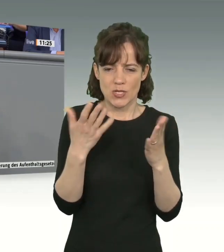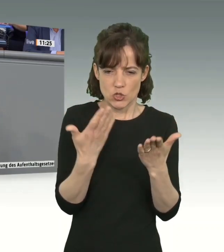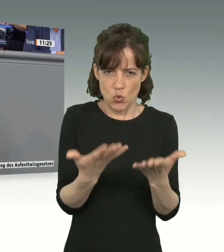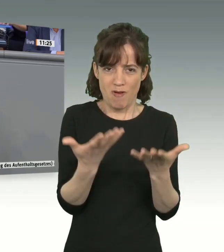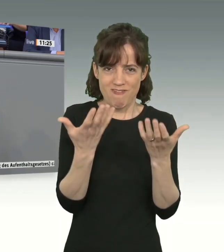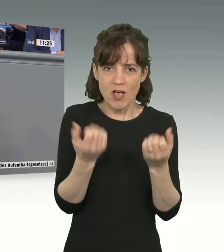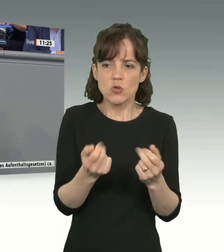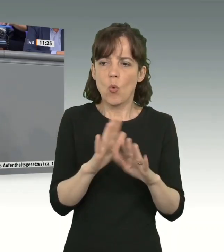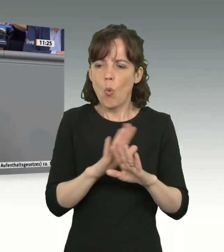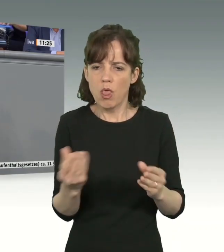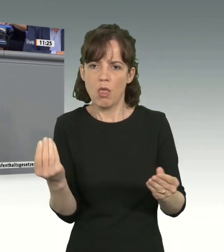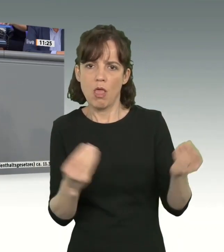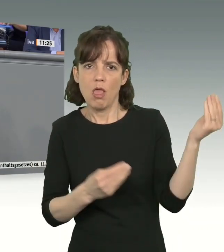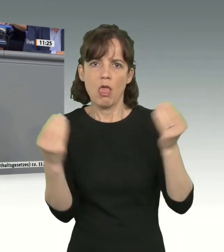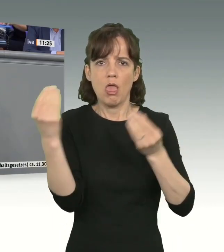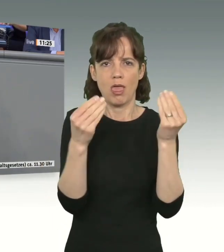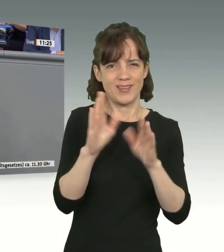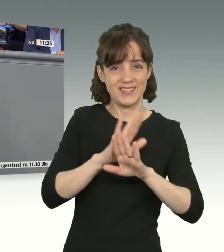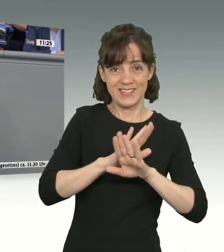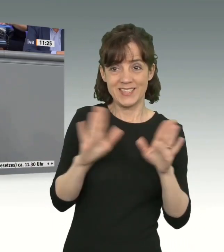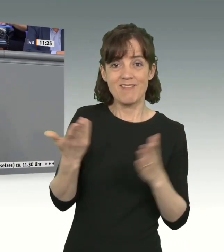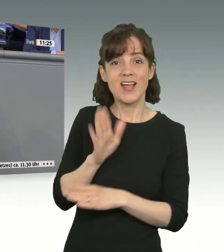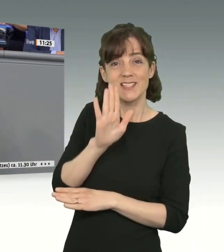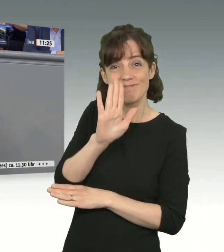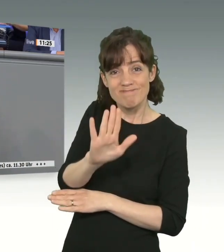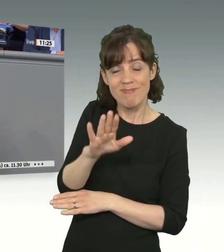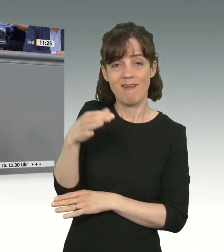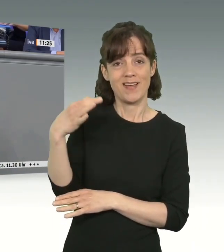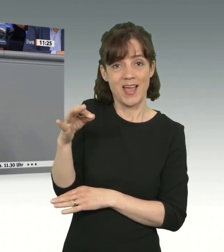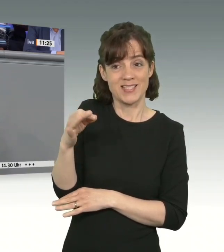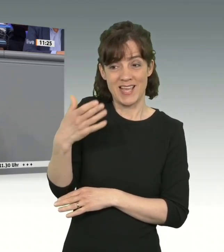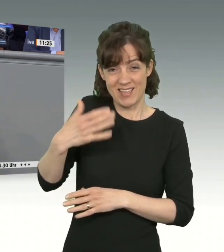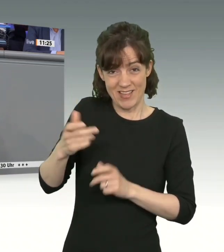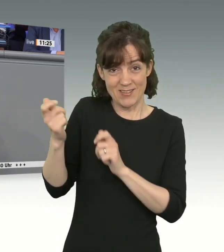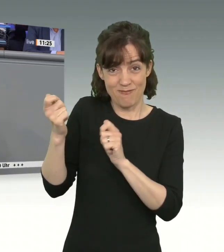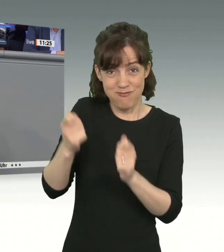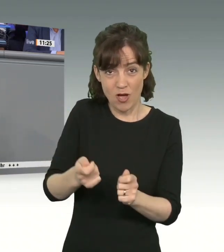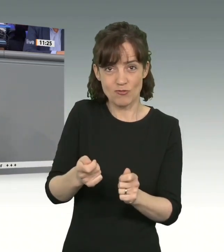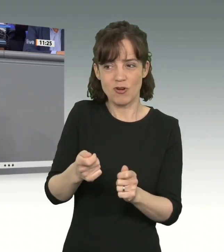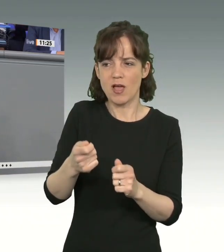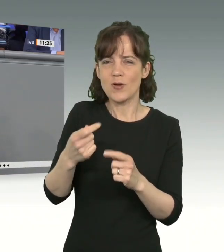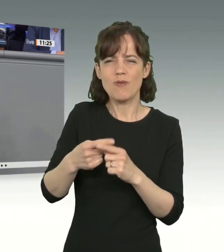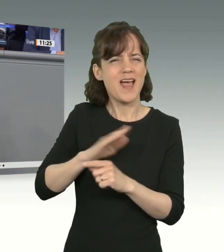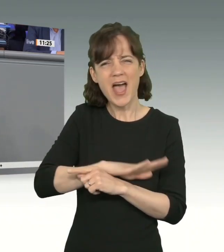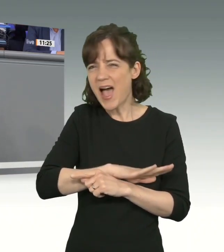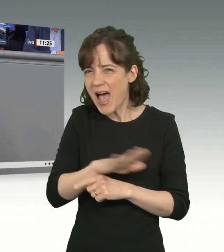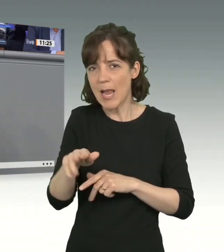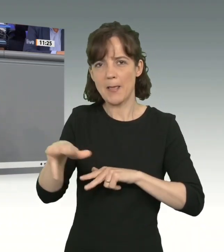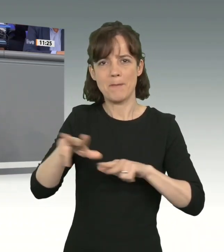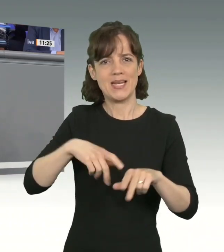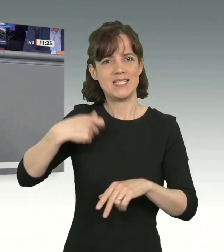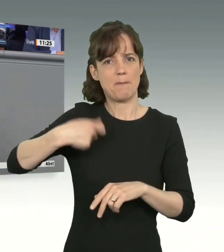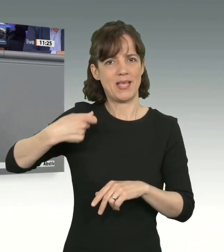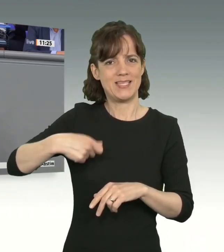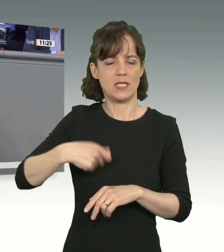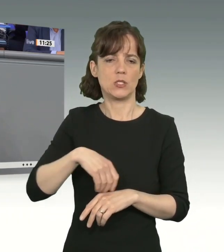zusätzliche Schnörkel, in der Fassung, die Ihr Kanzler vorgeschlagen hat und der all Ihre Ministerpräsidenten, von den